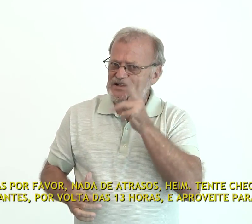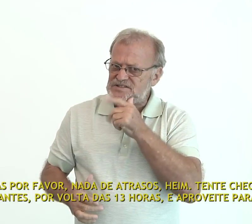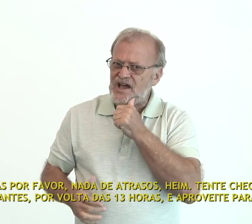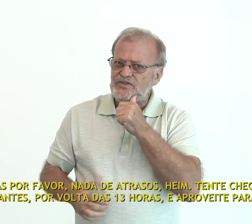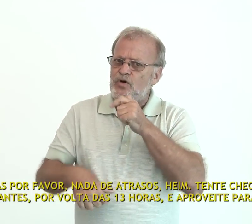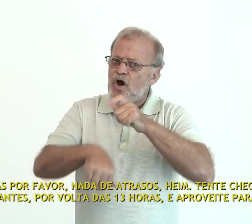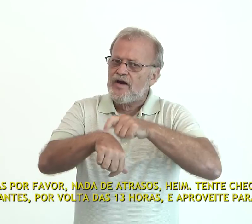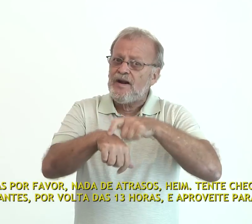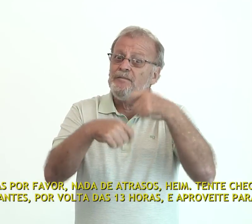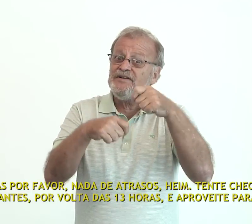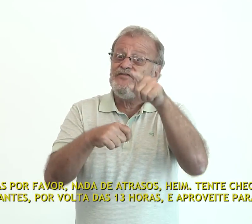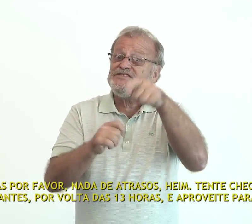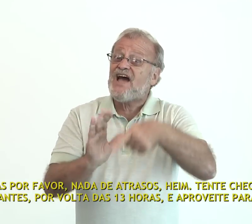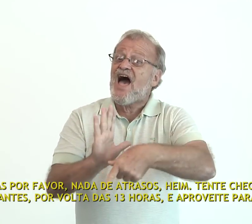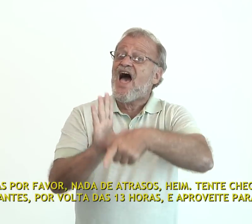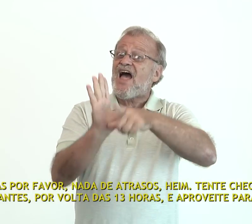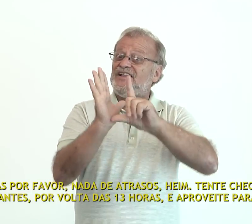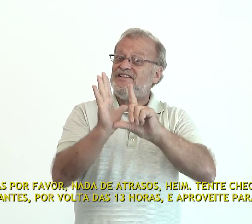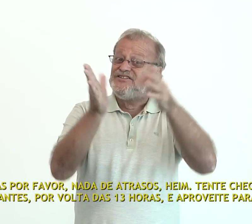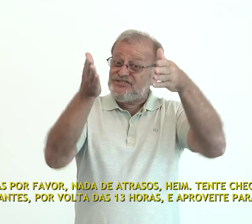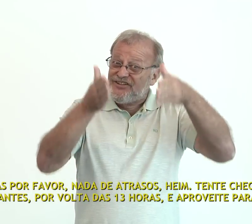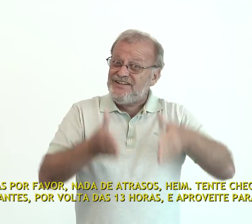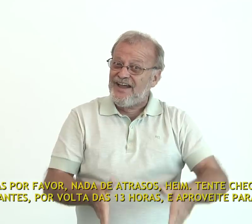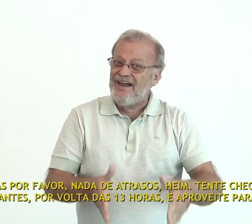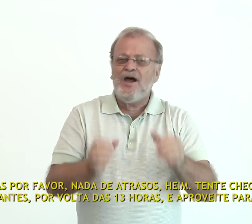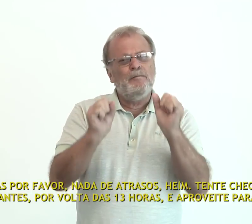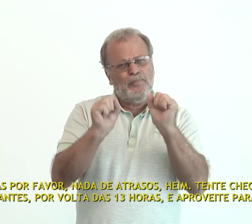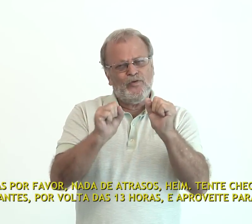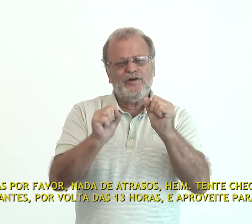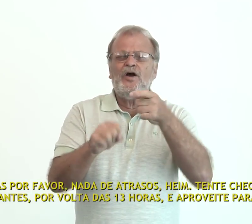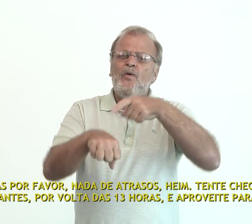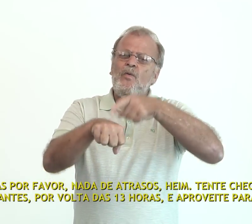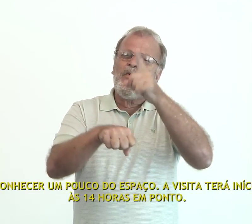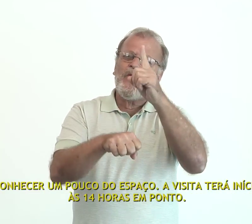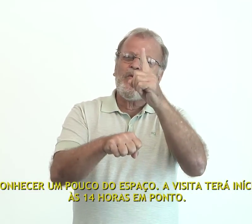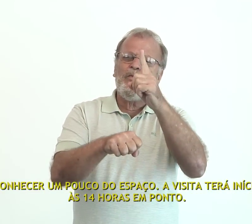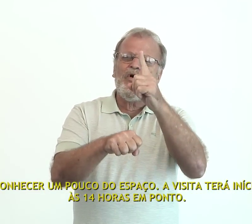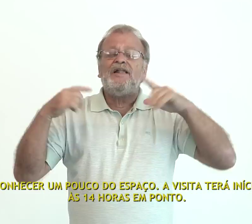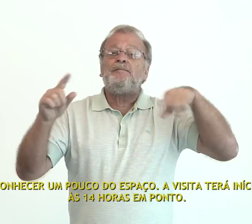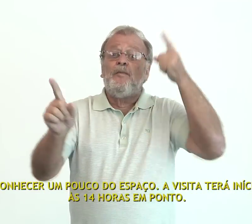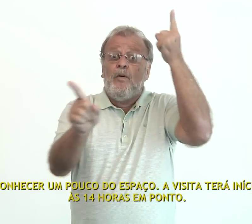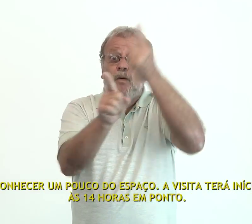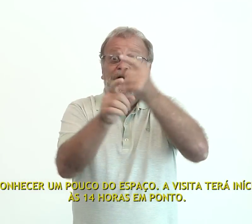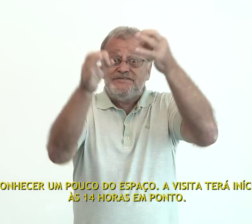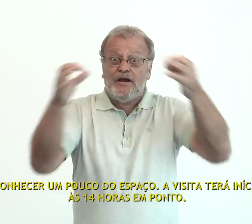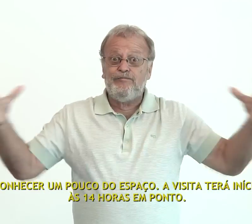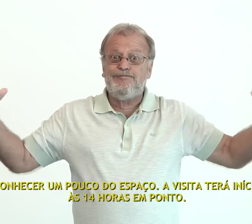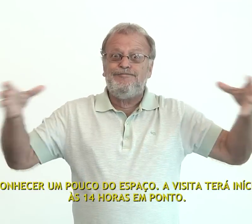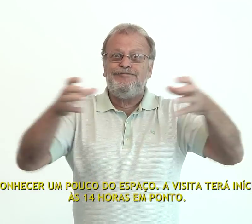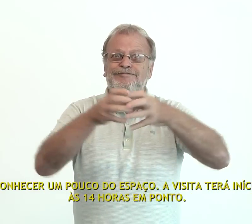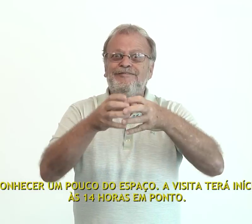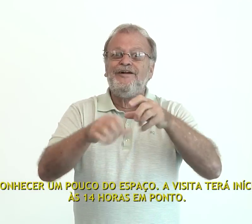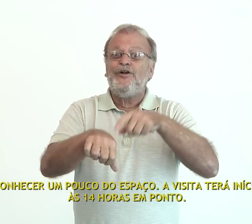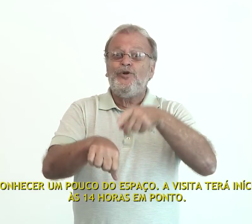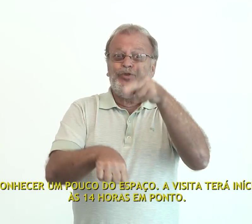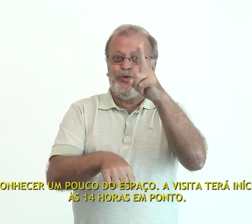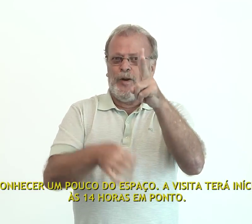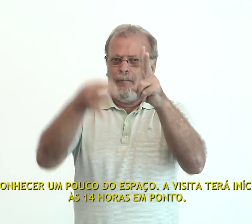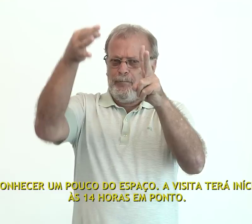Tente chegar antes, por volta das 13 horas, e aproveite para conhecer um pouco do espaço. A visita terá início às 14